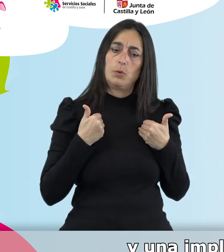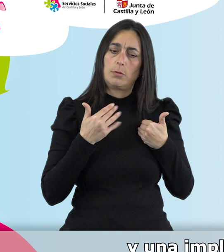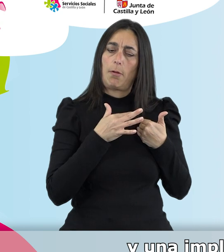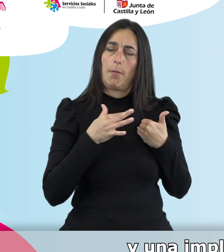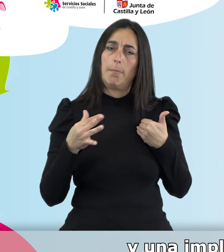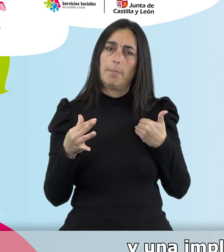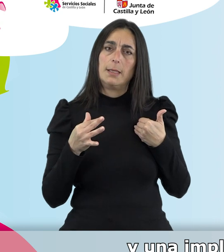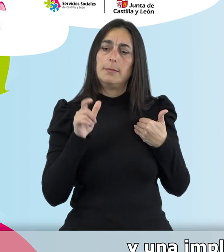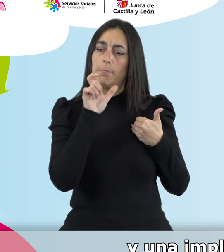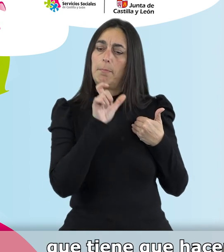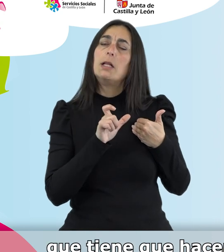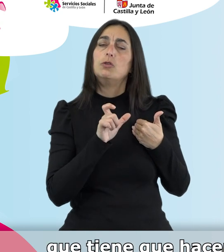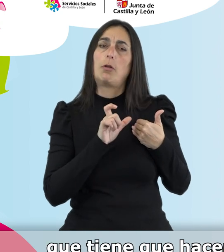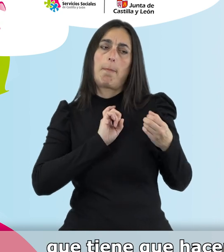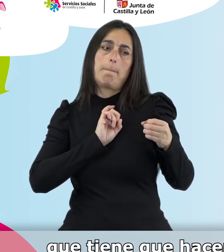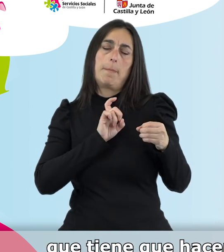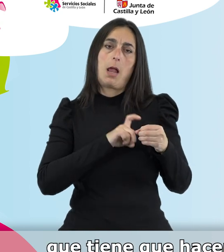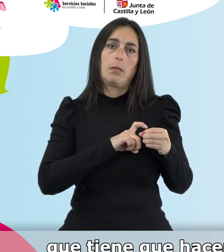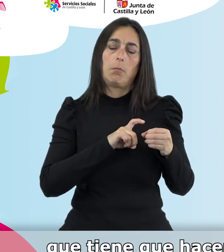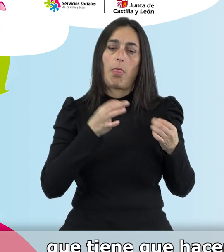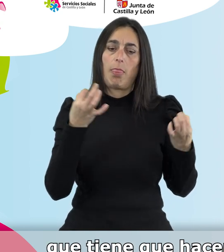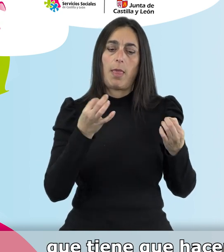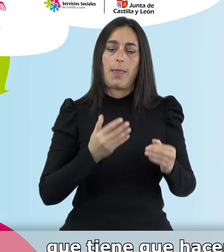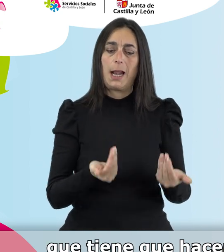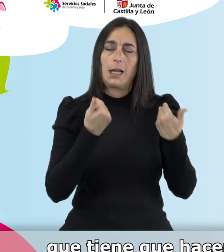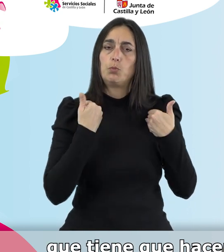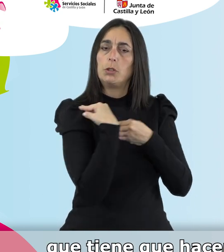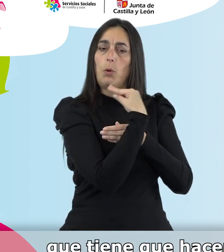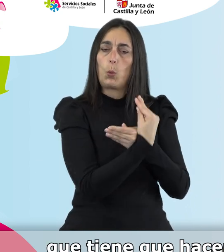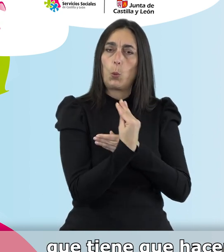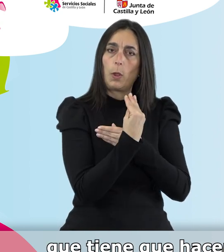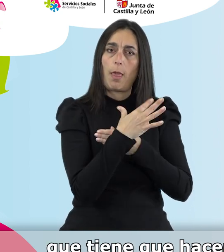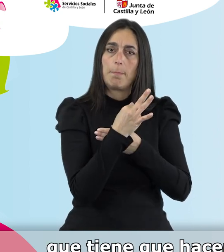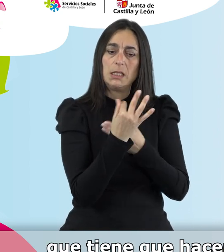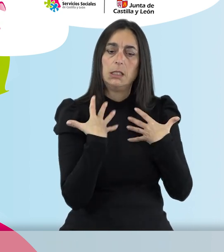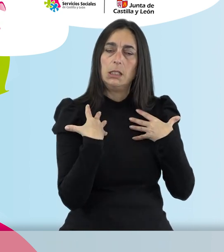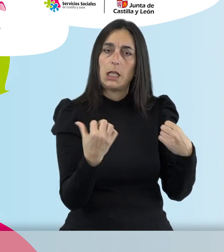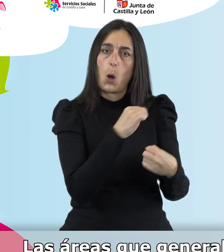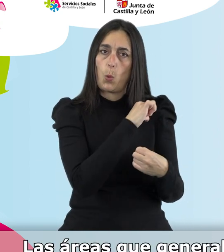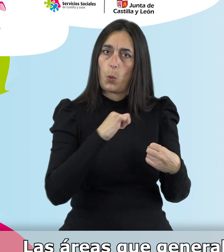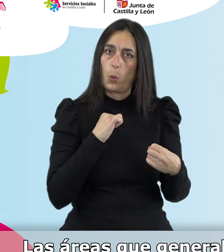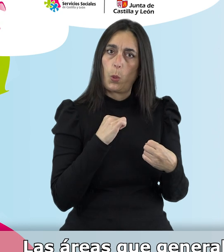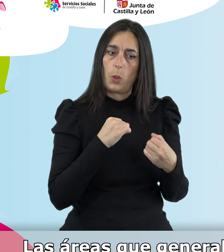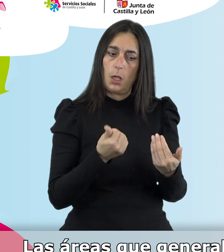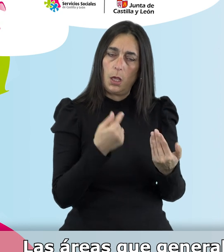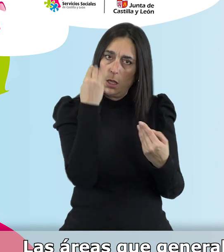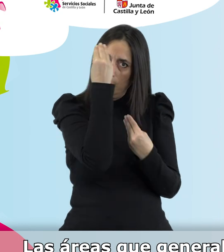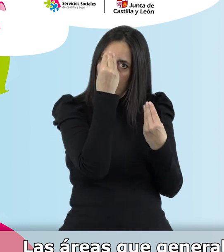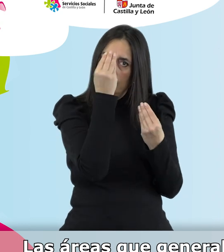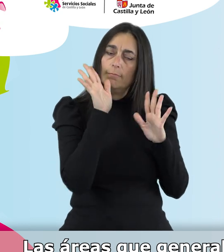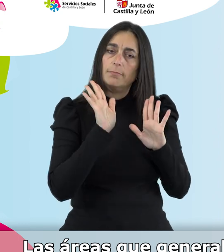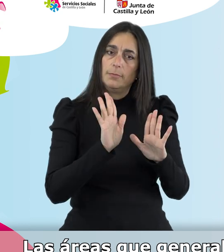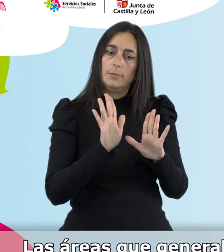implicación por parte de la persona que tiene que hacerse responsable de su cuidado y de su propia salud. Las áreas que